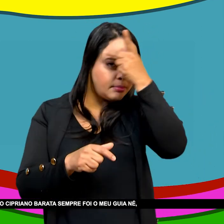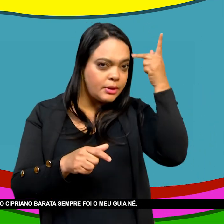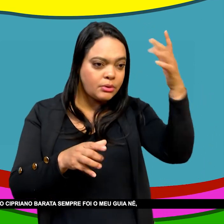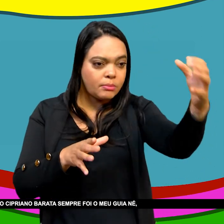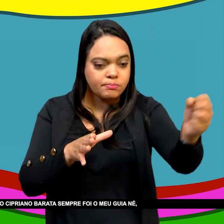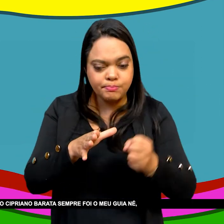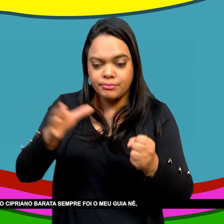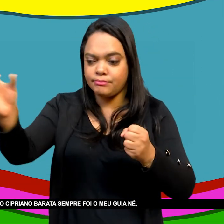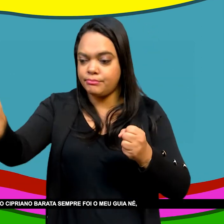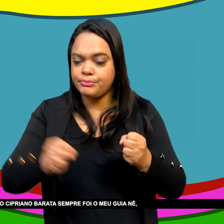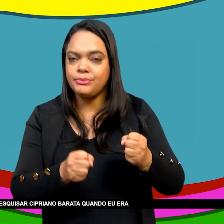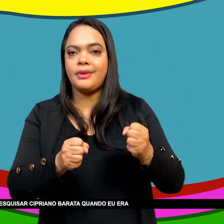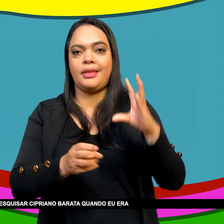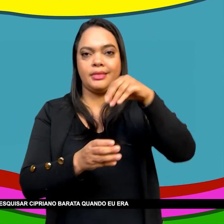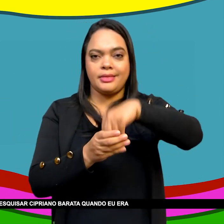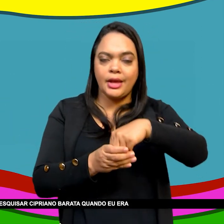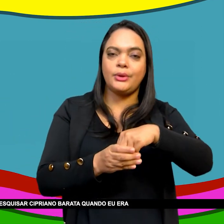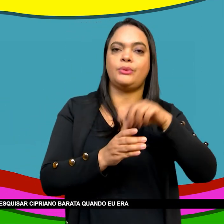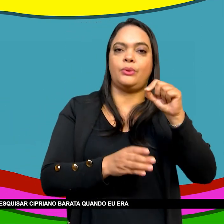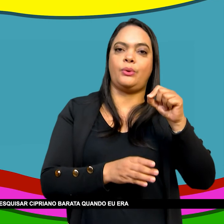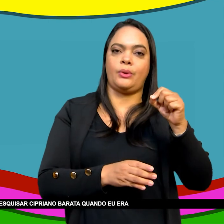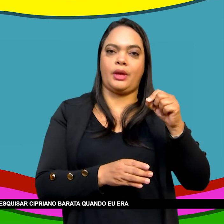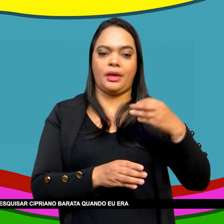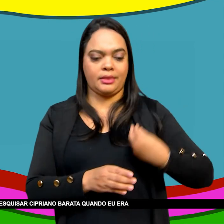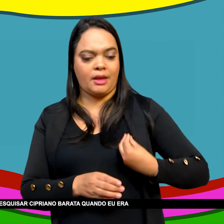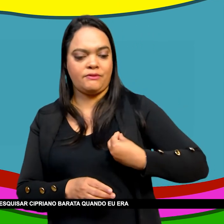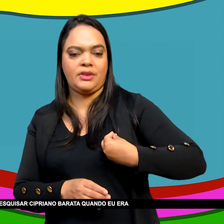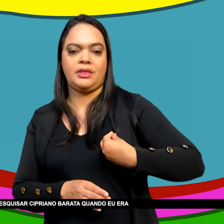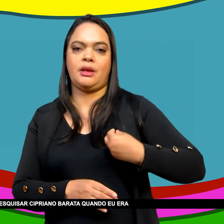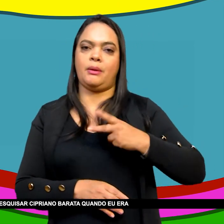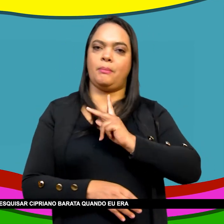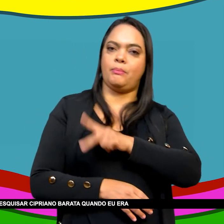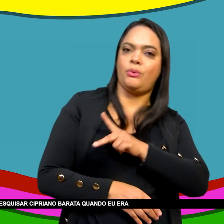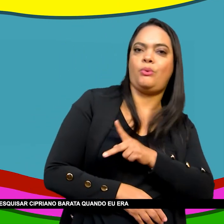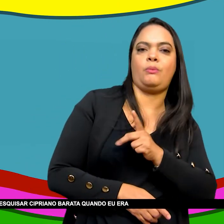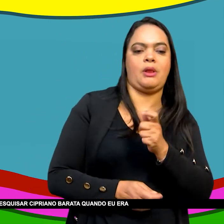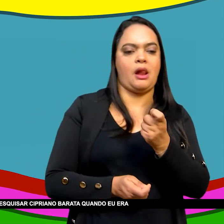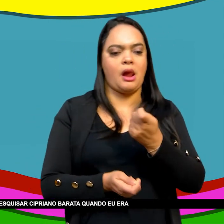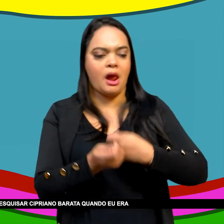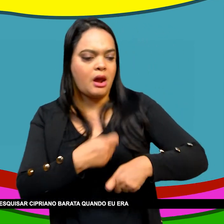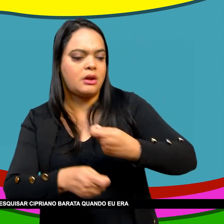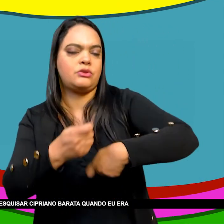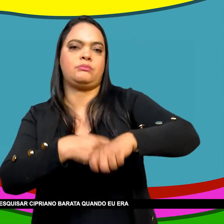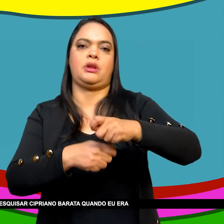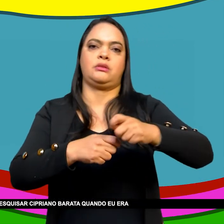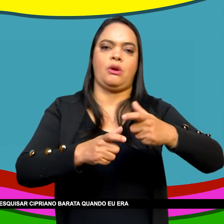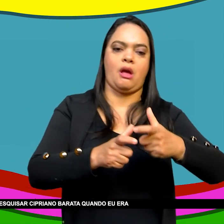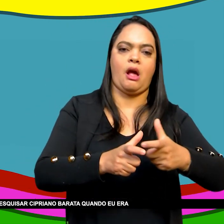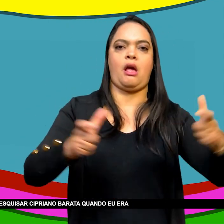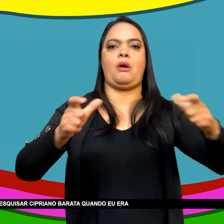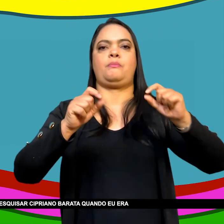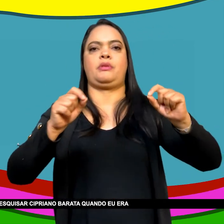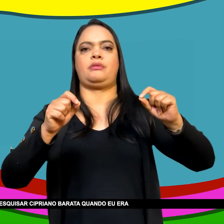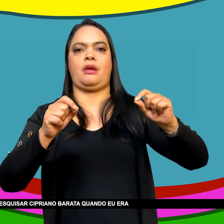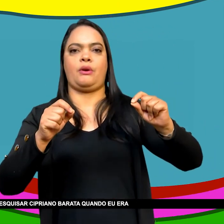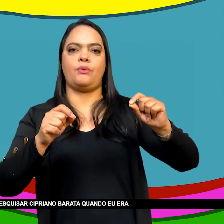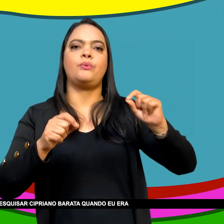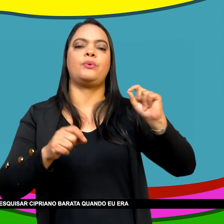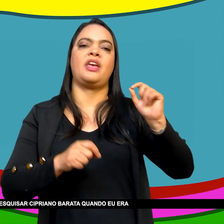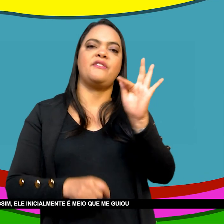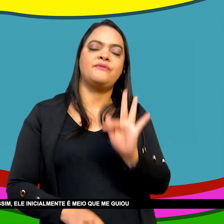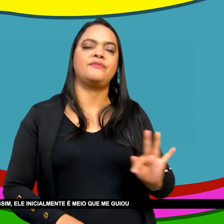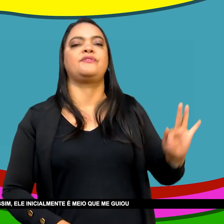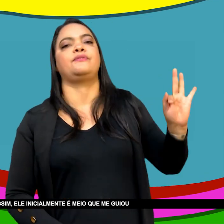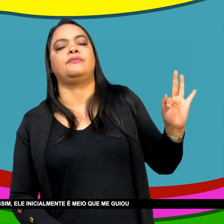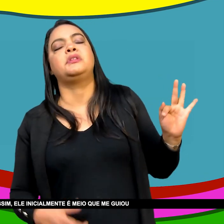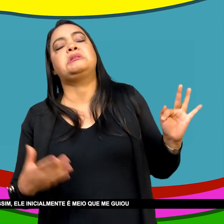O meu guia Em relação A história Da independência Eu comecei A pesquisar Cipirano Barara